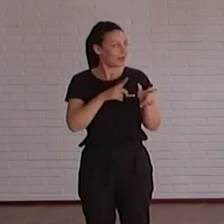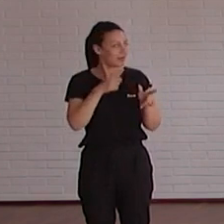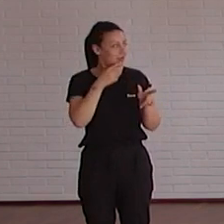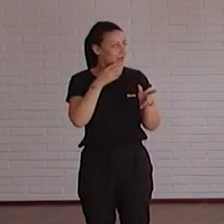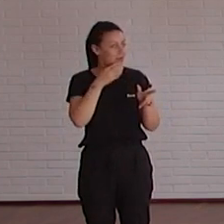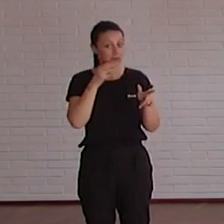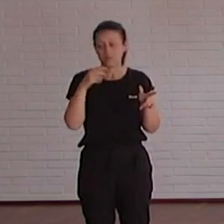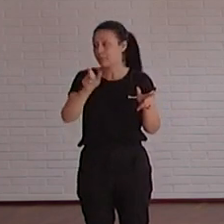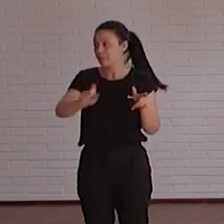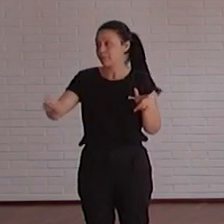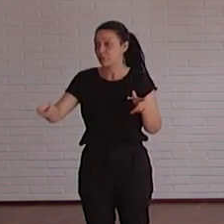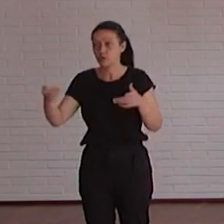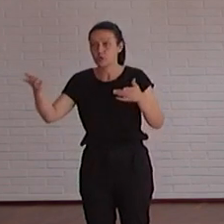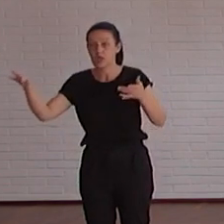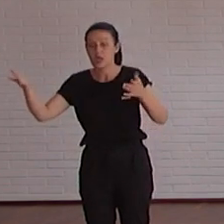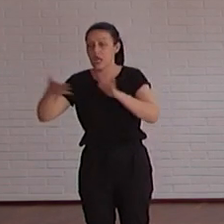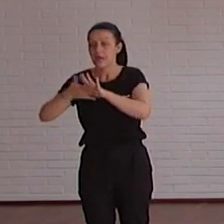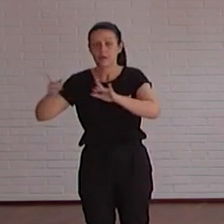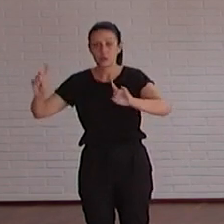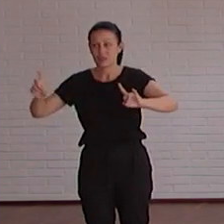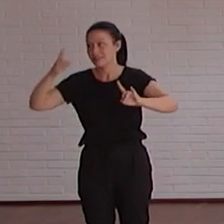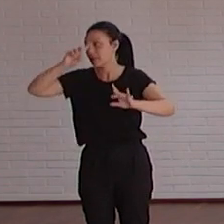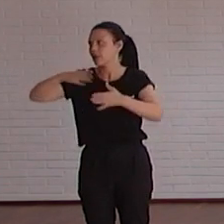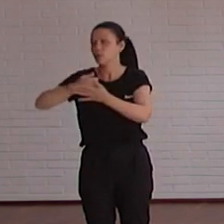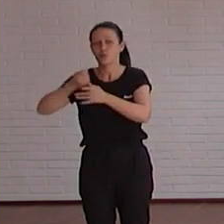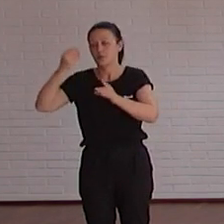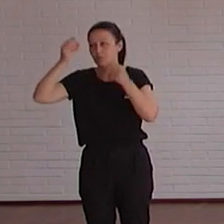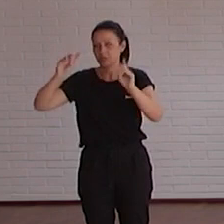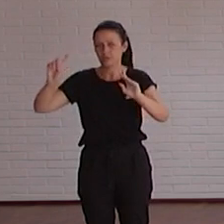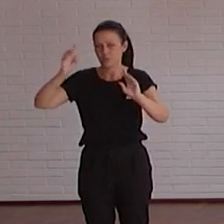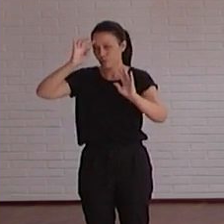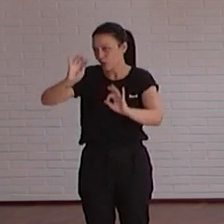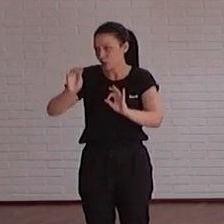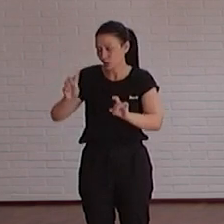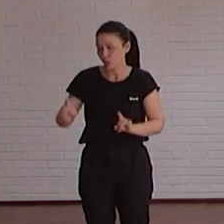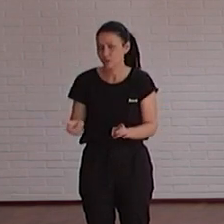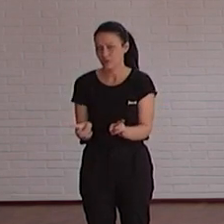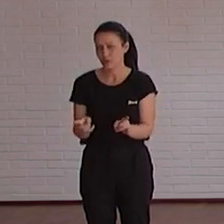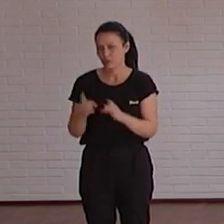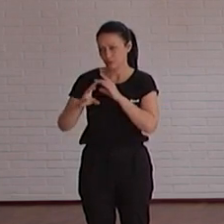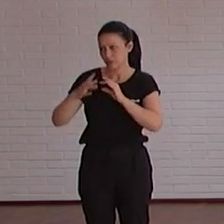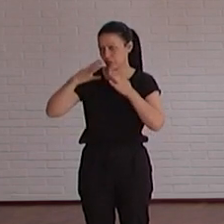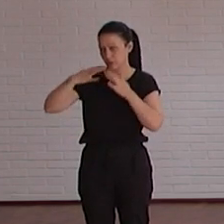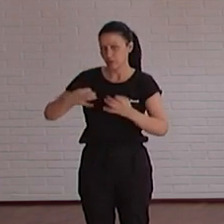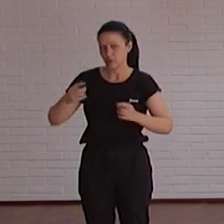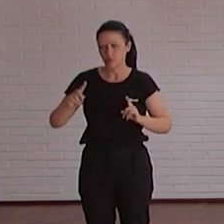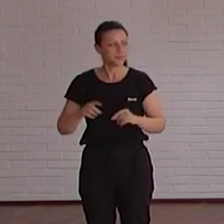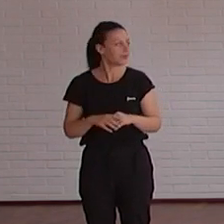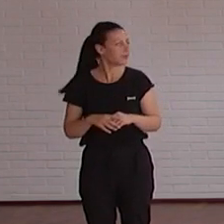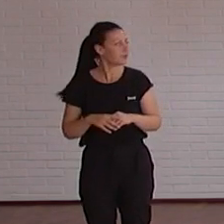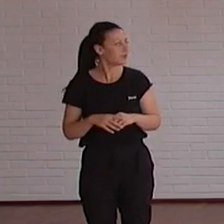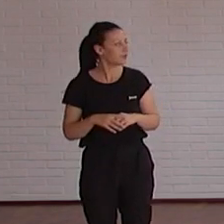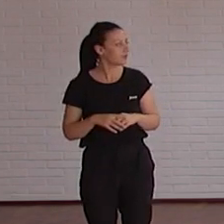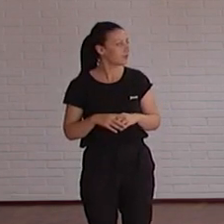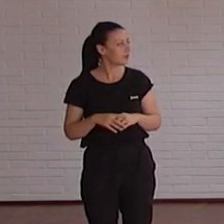cualquier contertulio que sepa de todo porque no creemos que eso sea una comunicación fiable pues claro ese